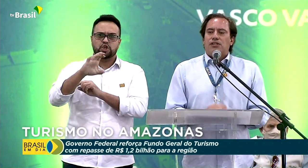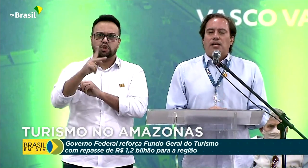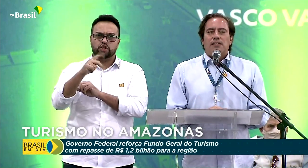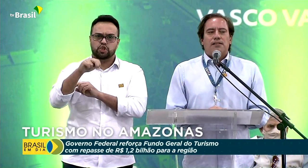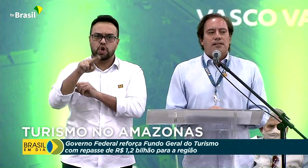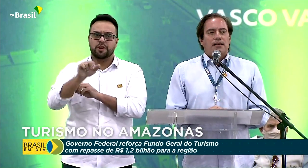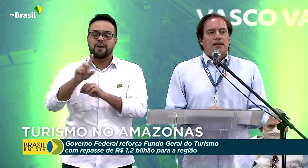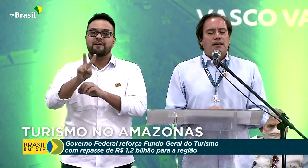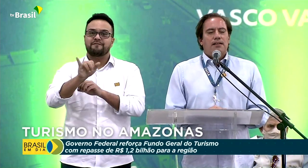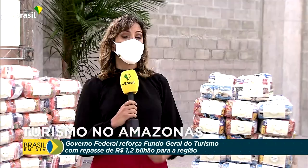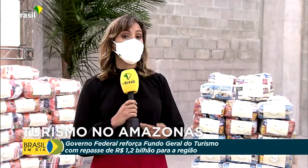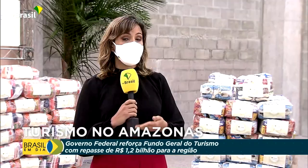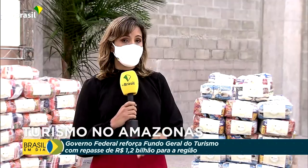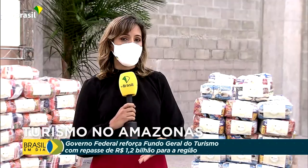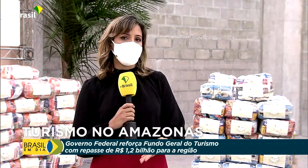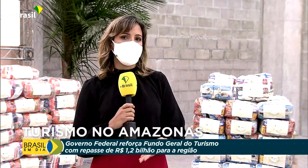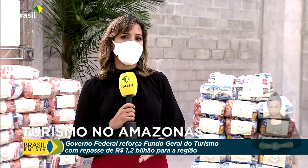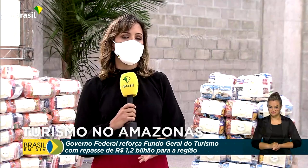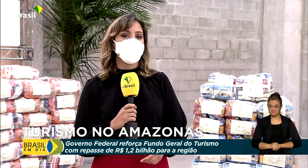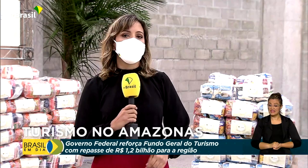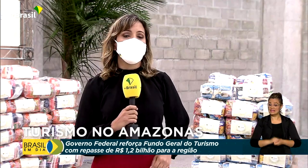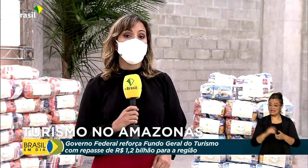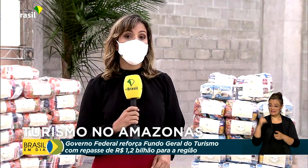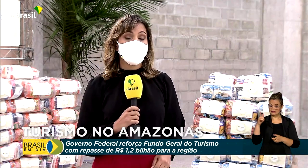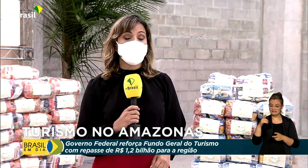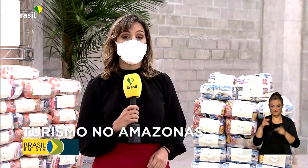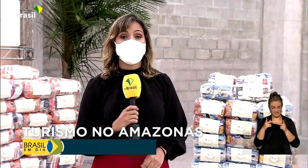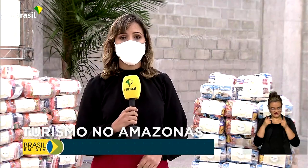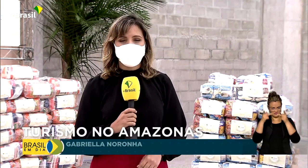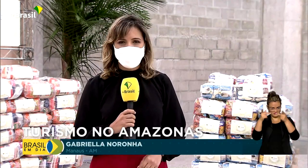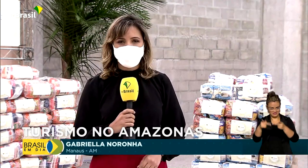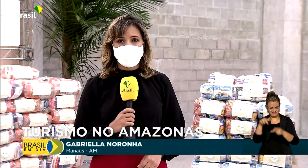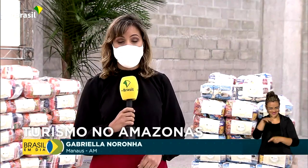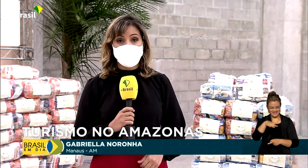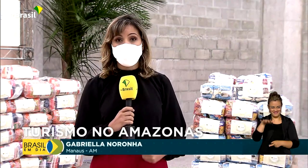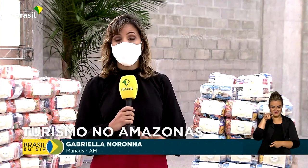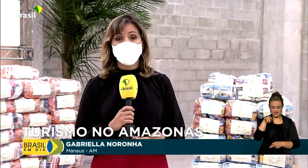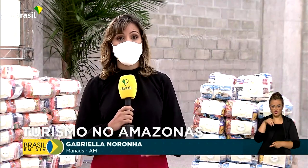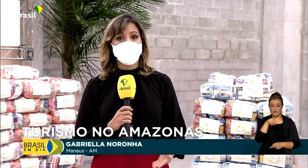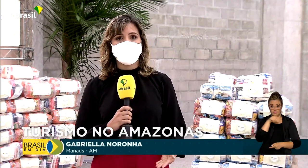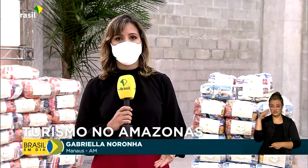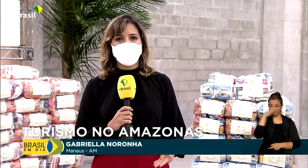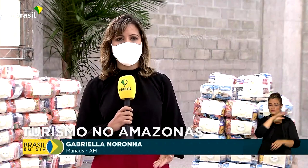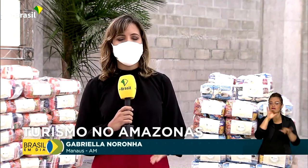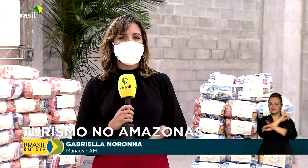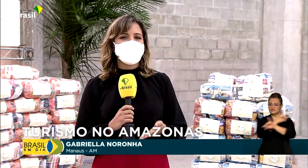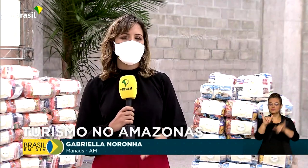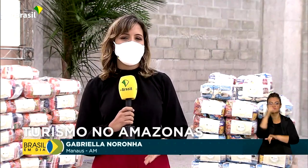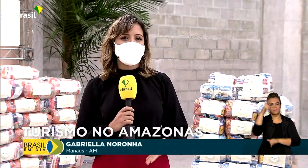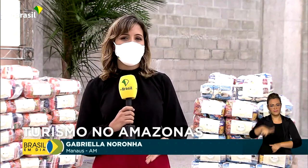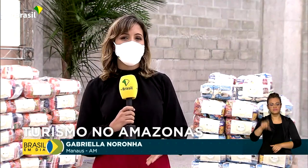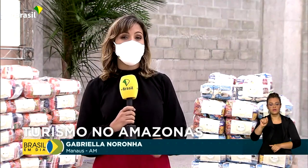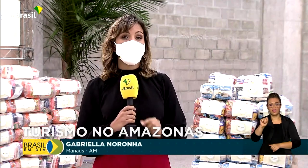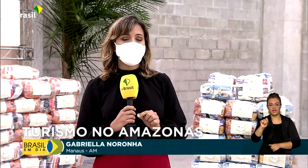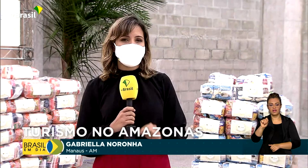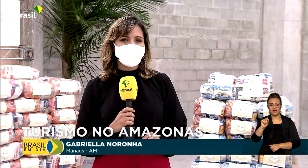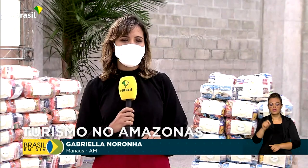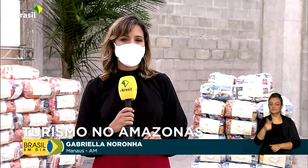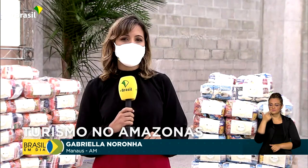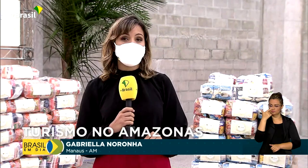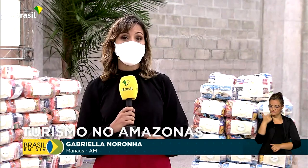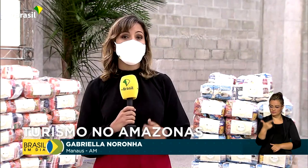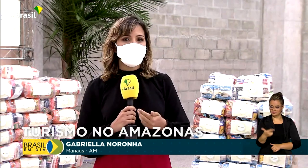de dez agências aqui. Durante a passagem por Manaus, o presidente Bolsonaro anunciou também a entrega de